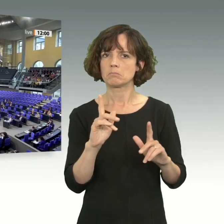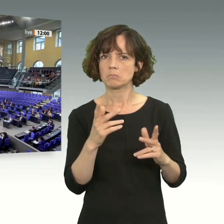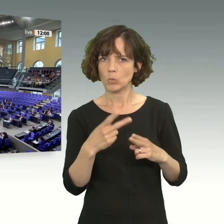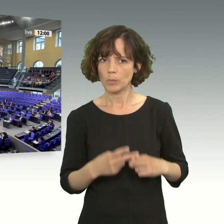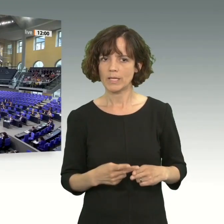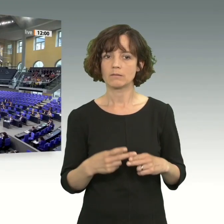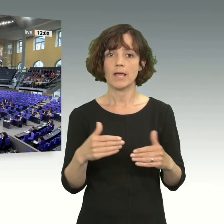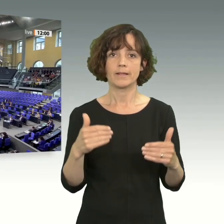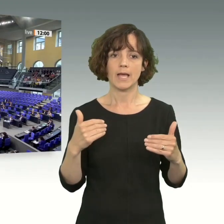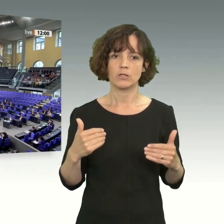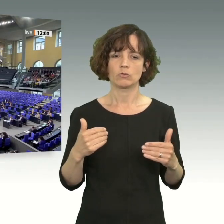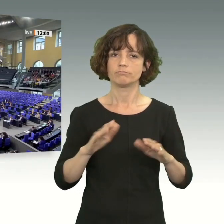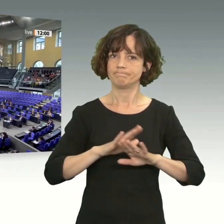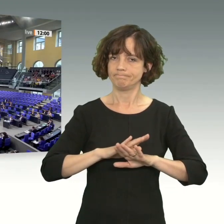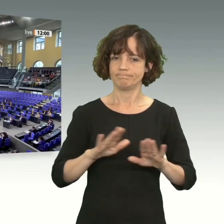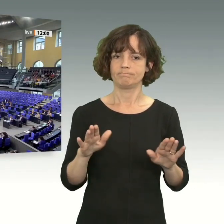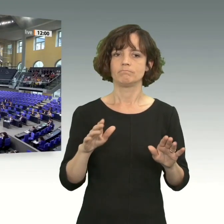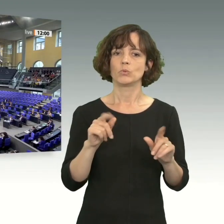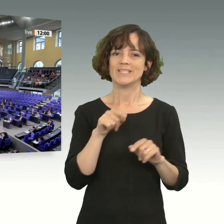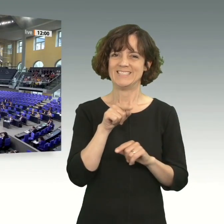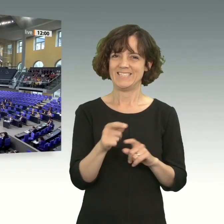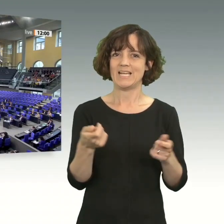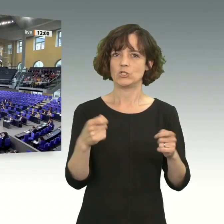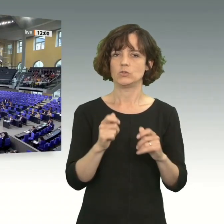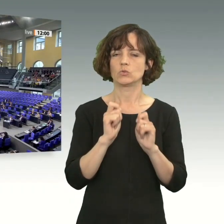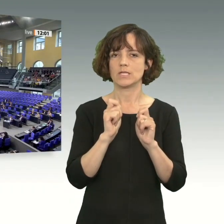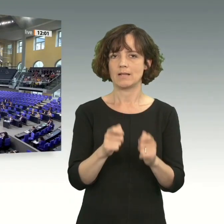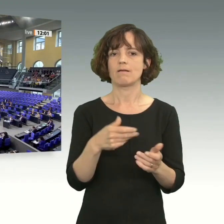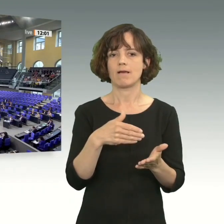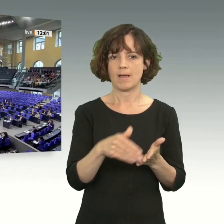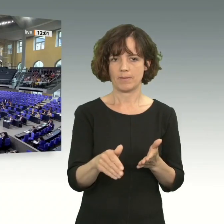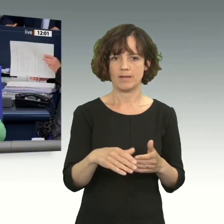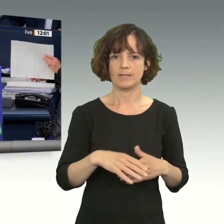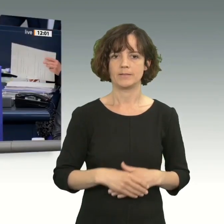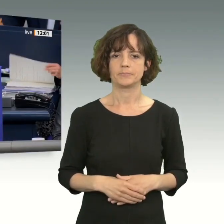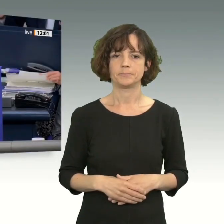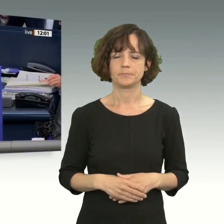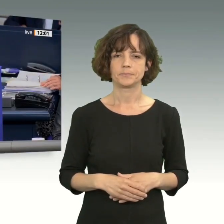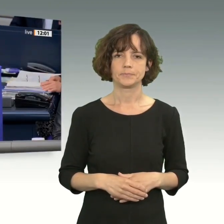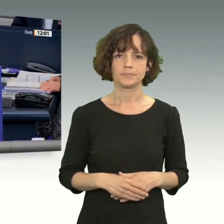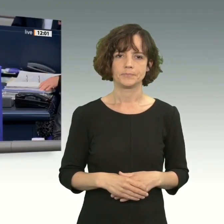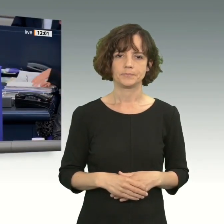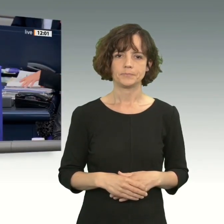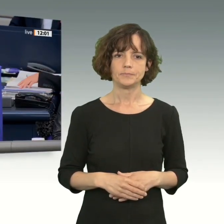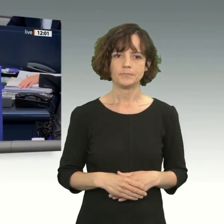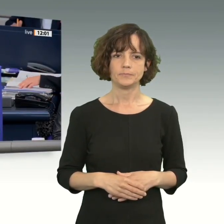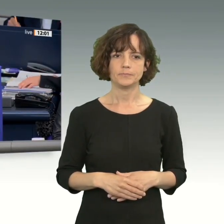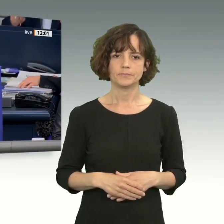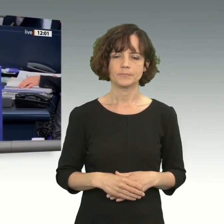übrigen Fraktionen. Dann enthält sich jemand. Das ist nicht der Fall. Dann ist der Entschließungsantrag abgelehnt. Jetzt rufe ich auf die